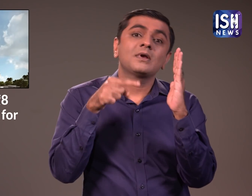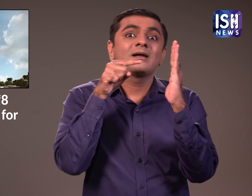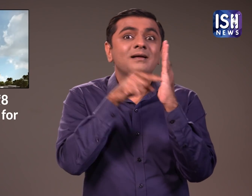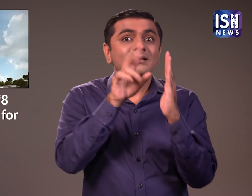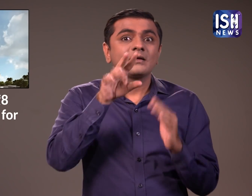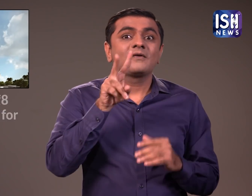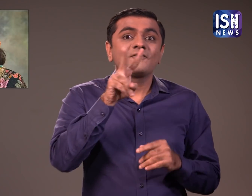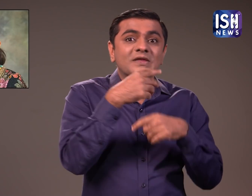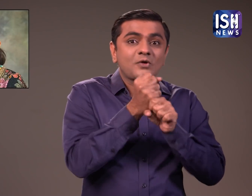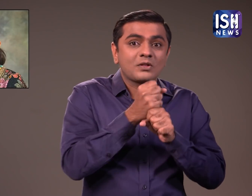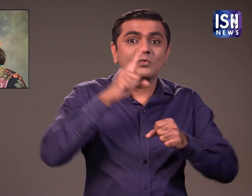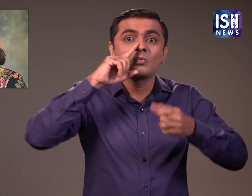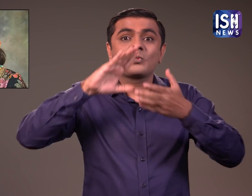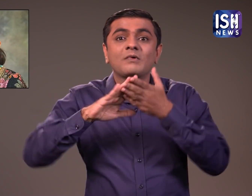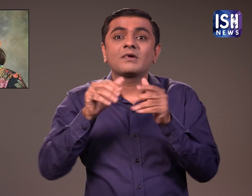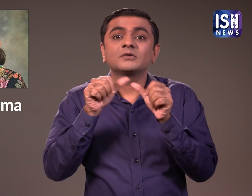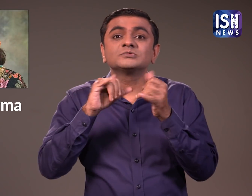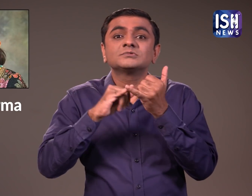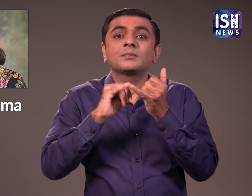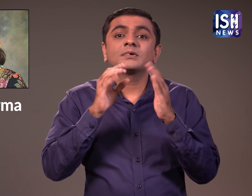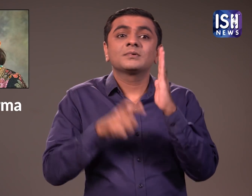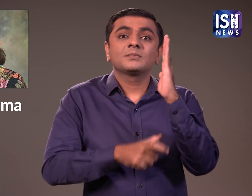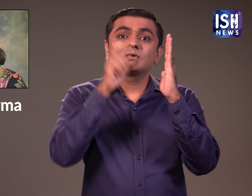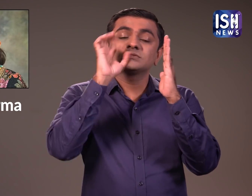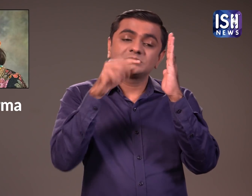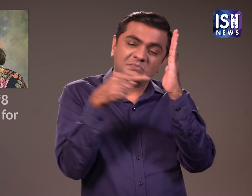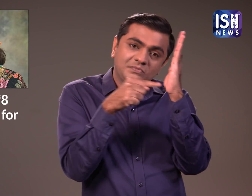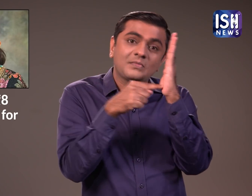विराट कोली और अनुष्का शर्मा उसी इमारत में रहते है